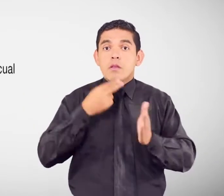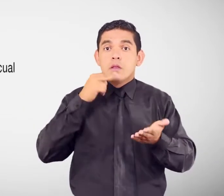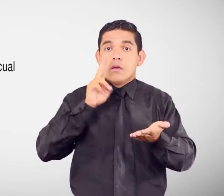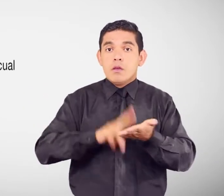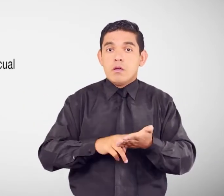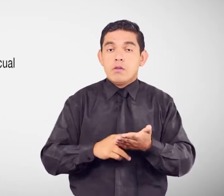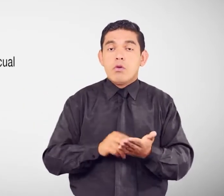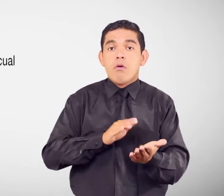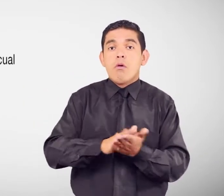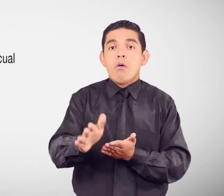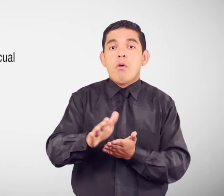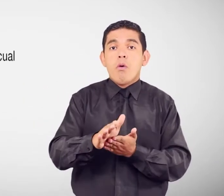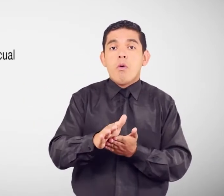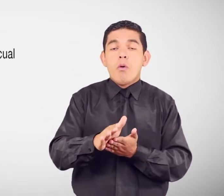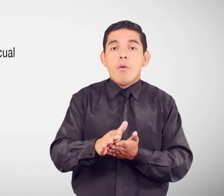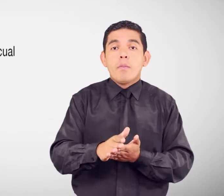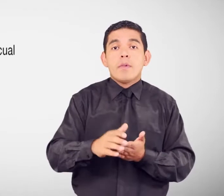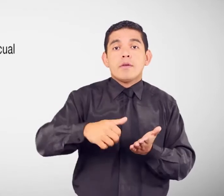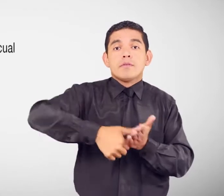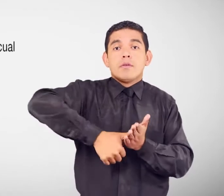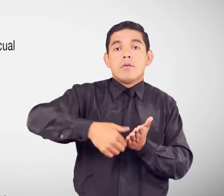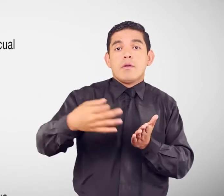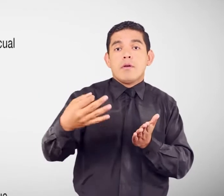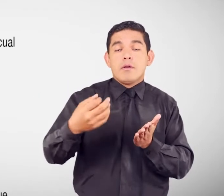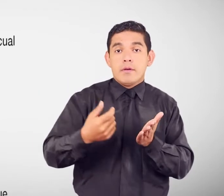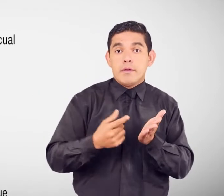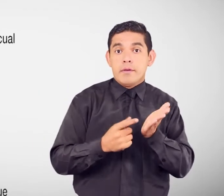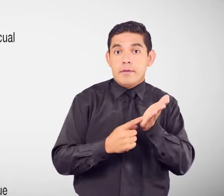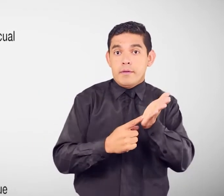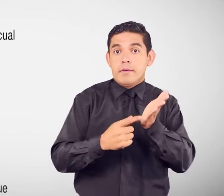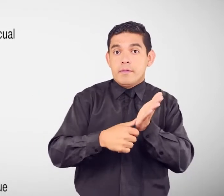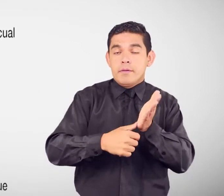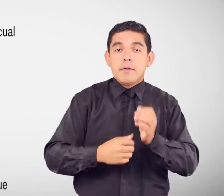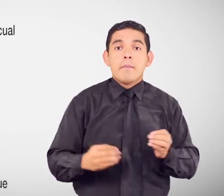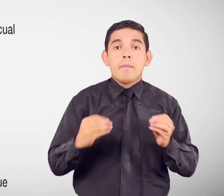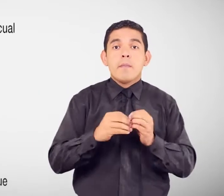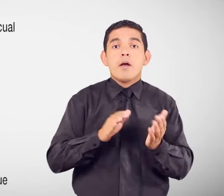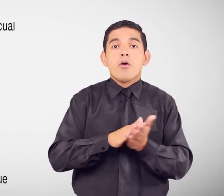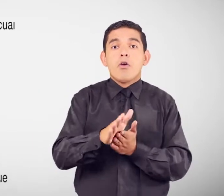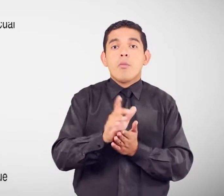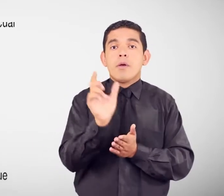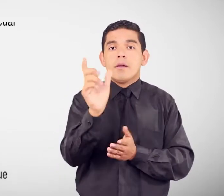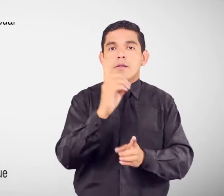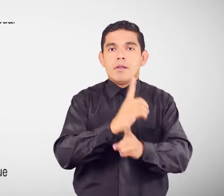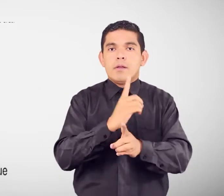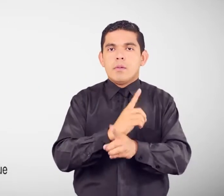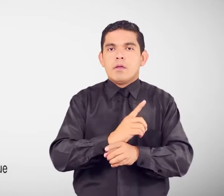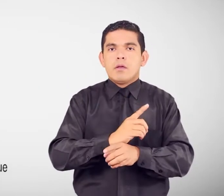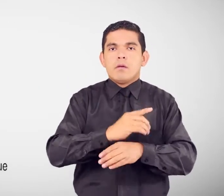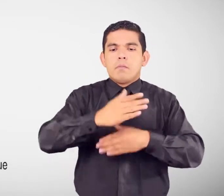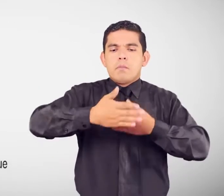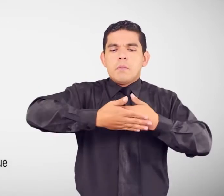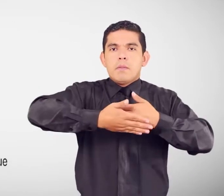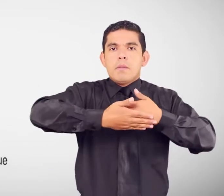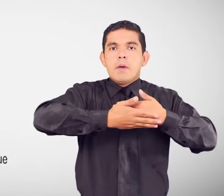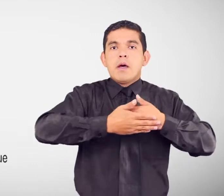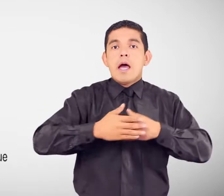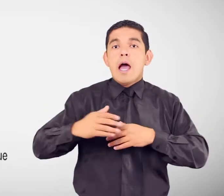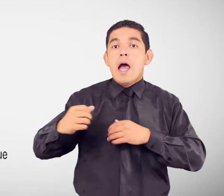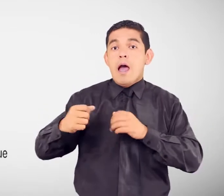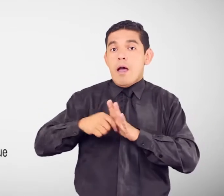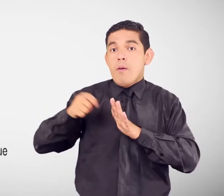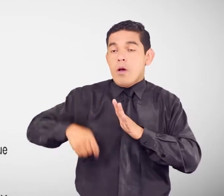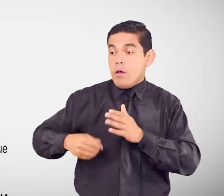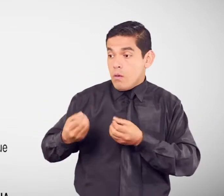Copia de cédula de identidad Copia del carné de discapacidad Los demás documentos que le indique su abogado